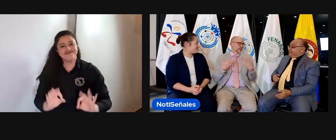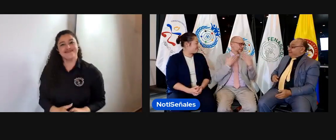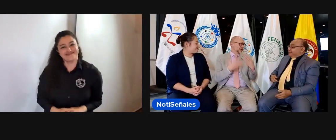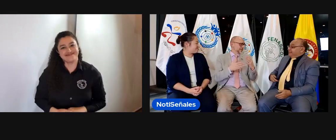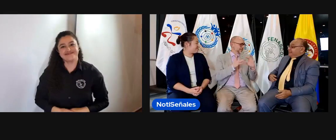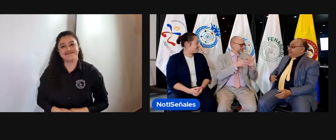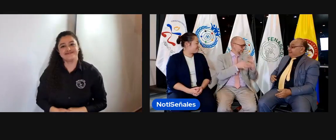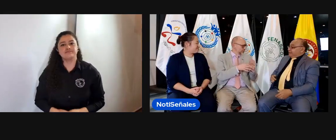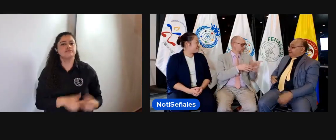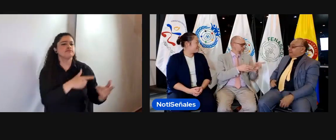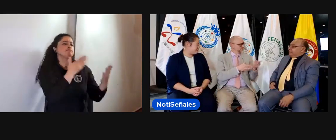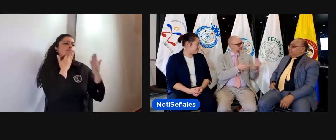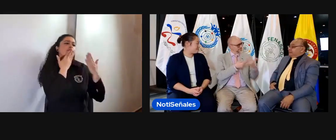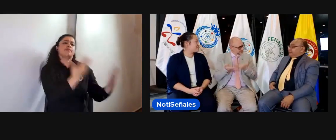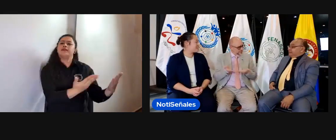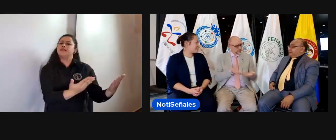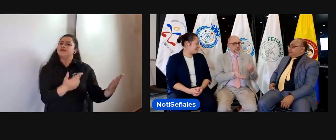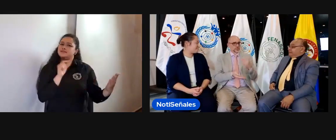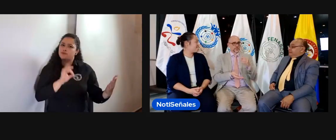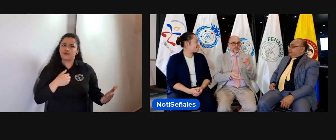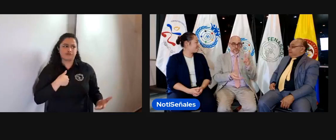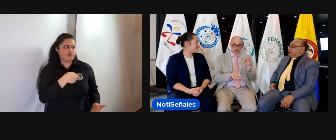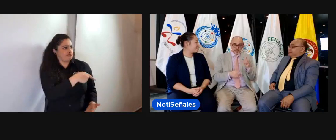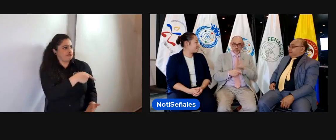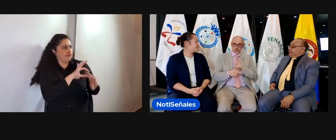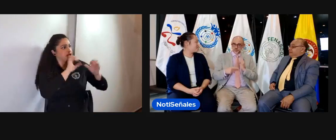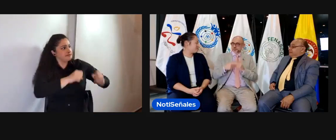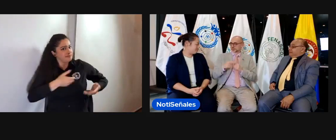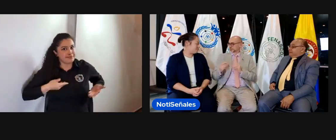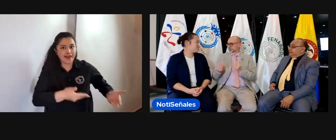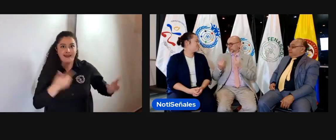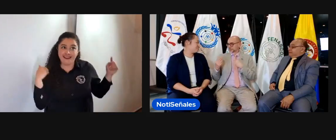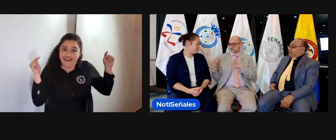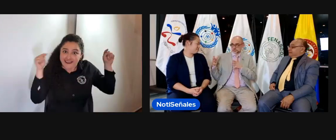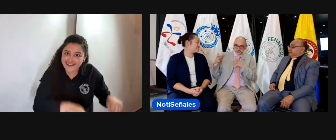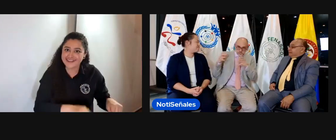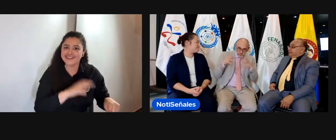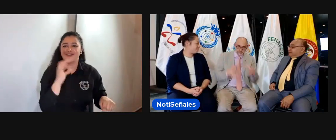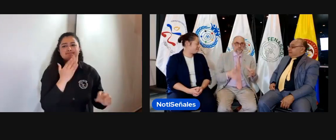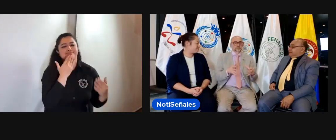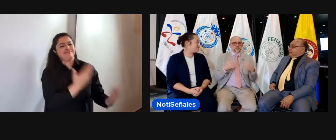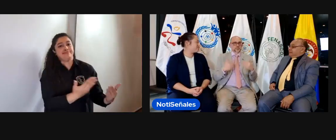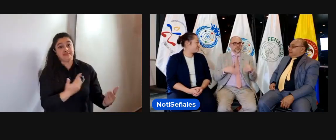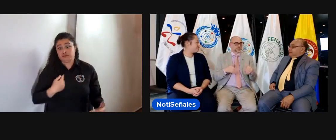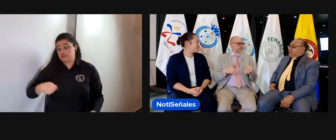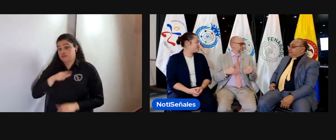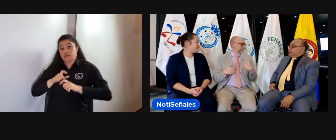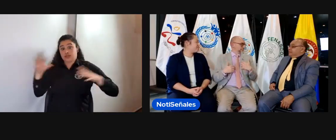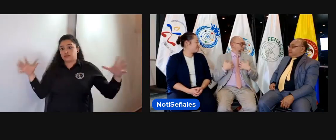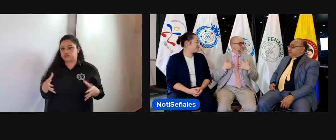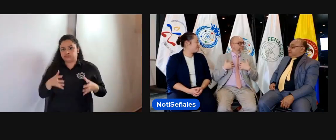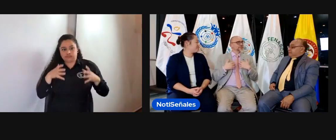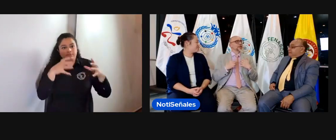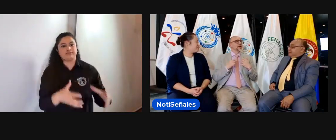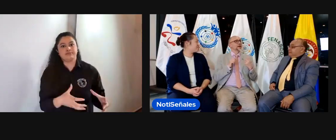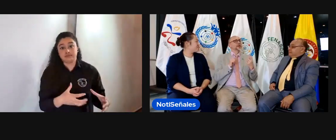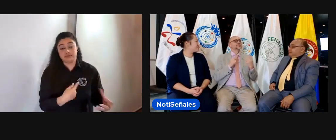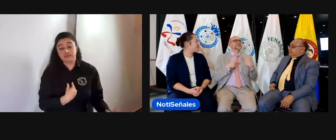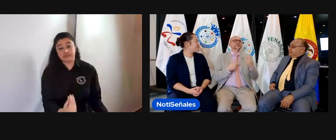ha sido mucho gozo poder estar con ustedes, que ustedes nos inviten, que sean el país anfitrión de nuestra reunión de la junta, la